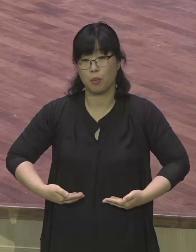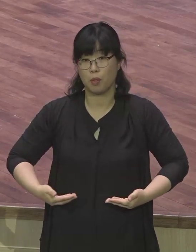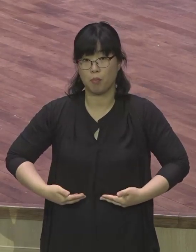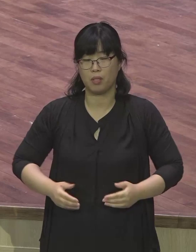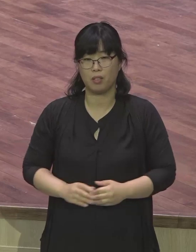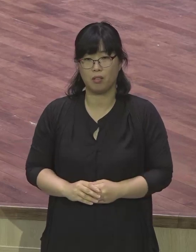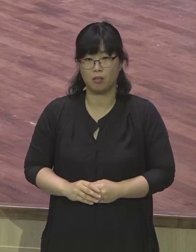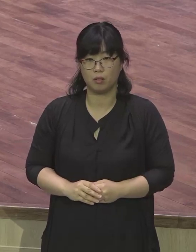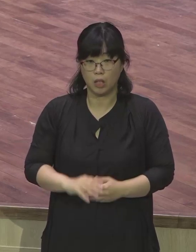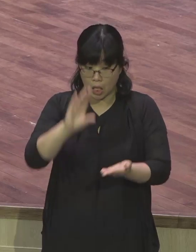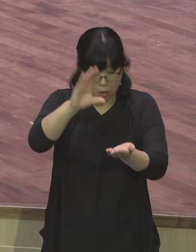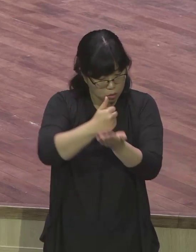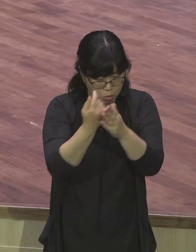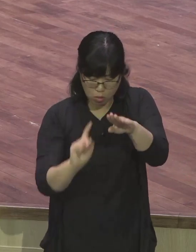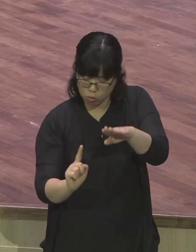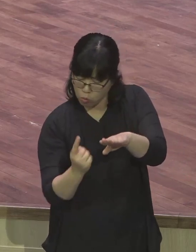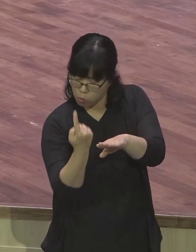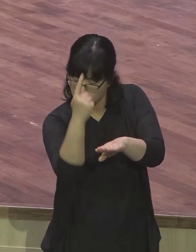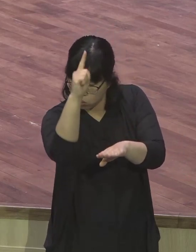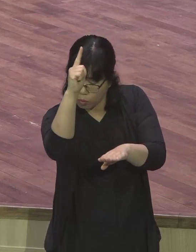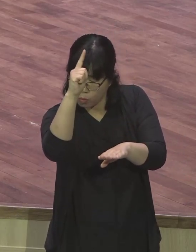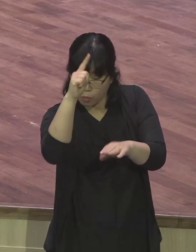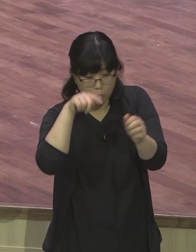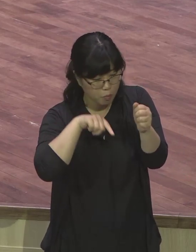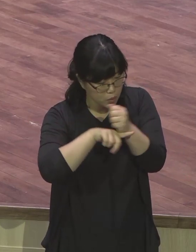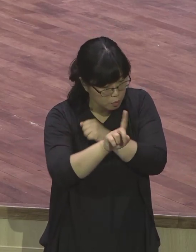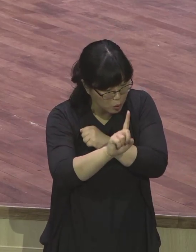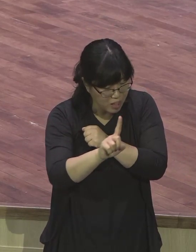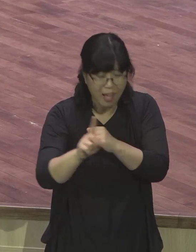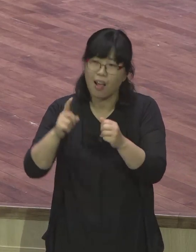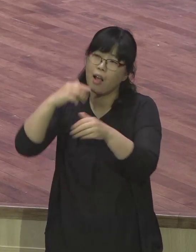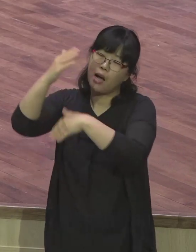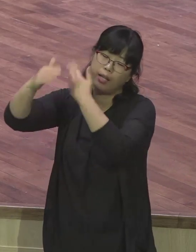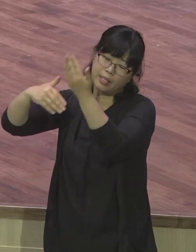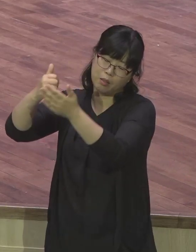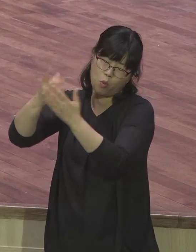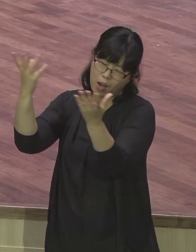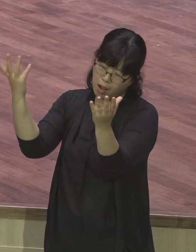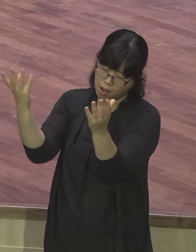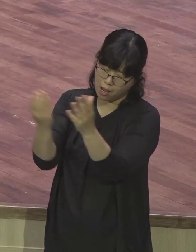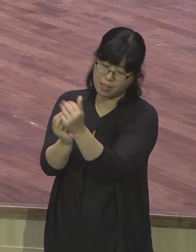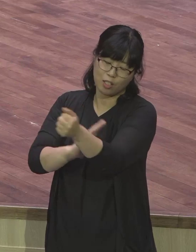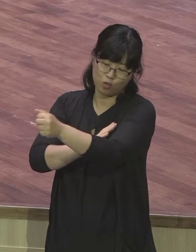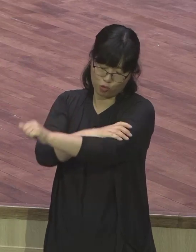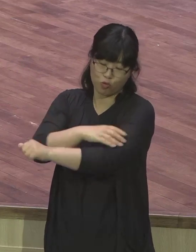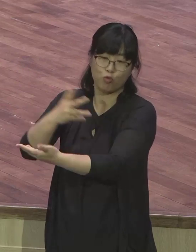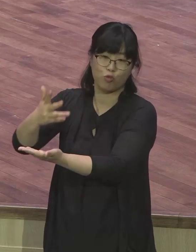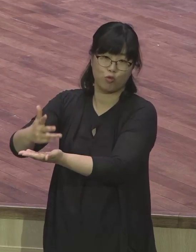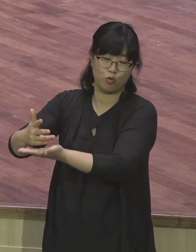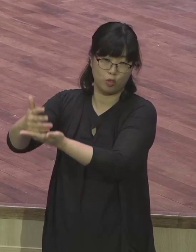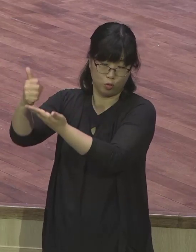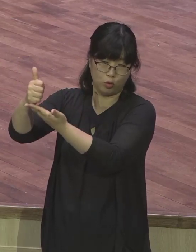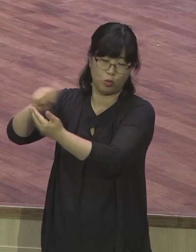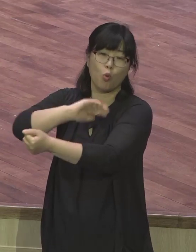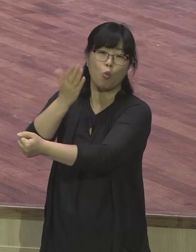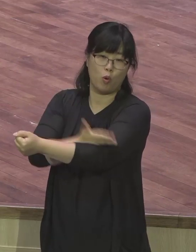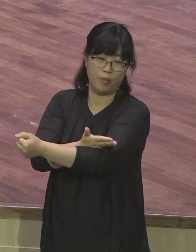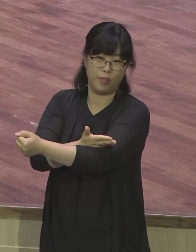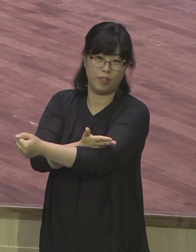것은 하나님의 절대 주권을 말하는 것입니다 모든 것이 하나님의 시간표 속에 있고 모든